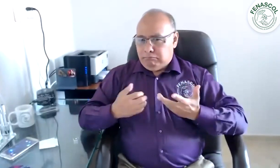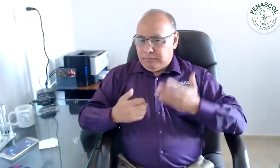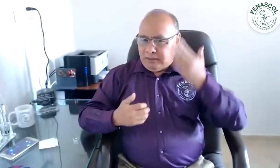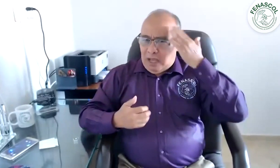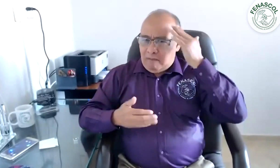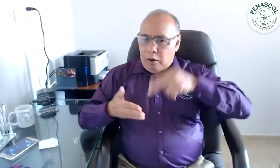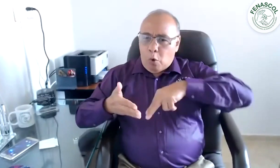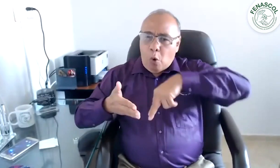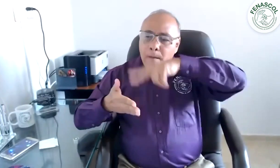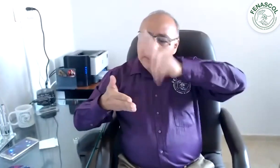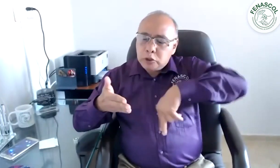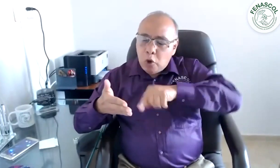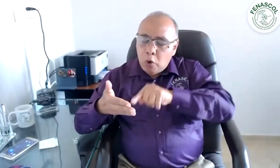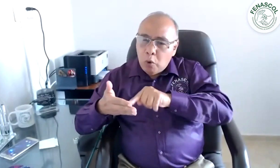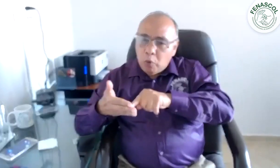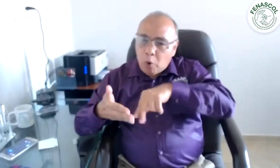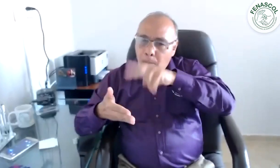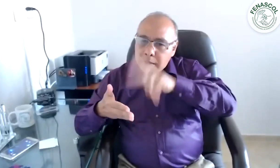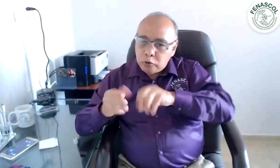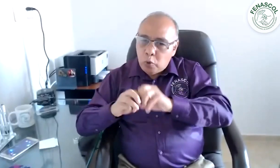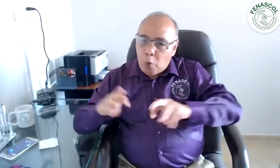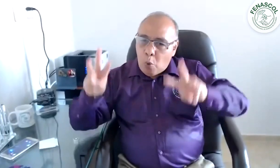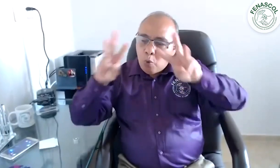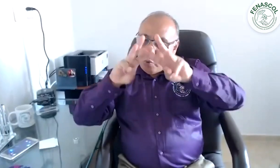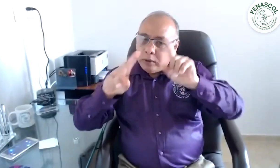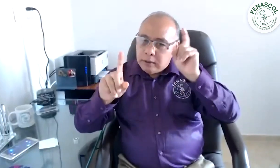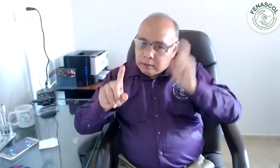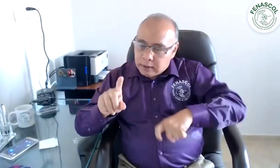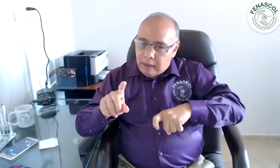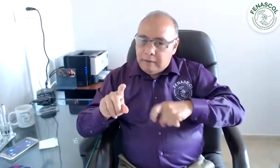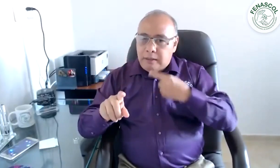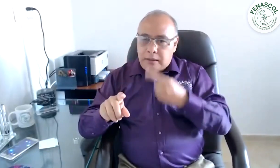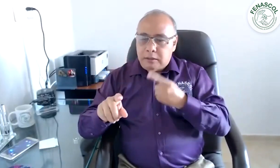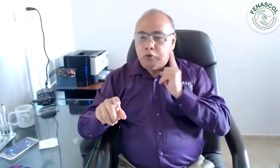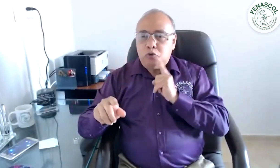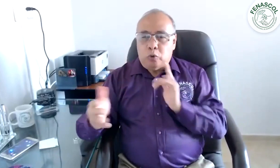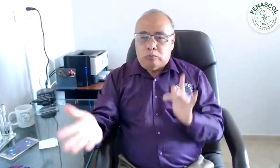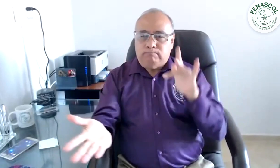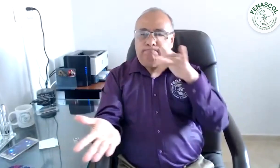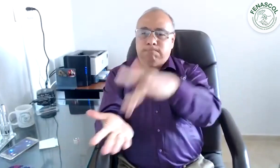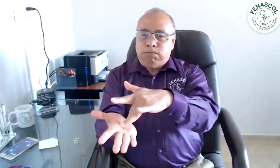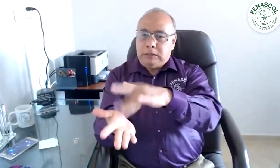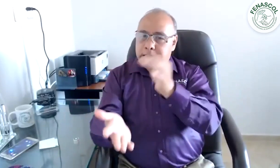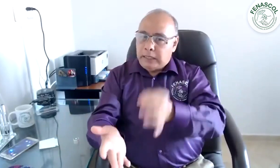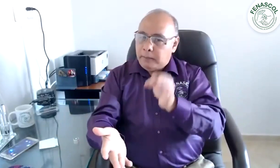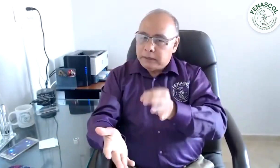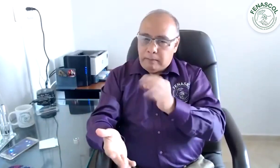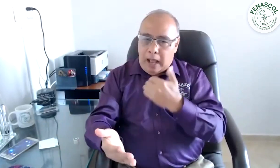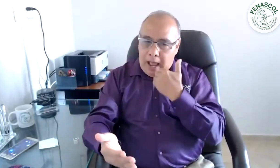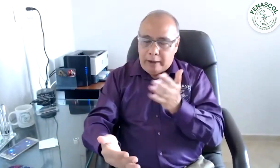que nos inquieta. La Convención sobre los Derechos de las Personas con Discapacidad de la ONU indica que se debe hacer partícipe